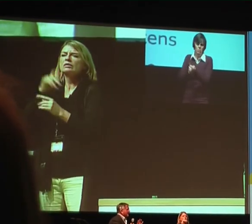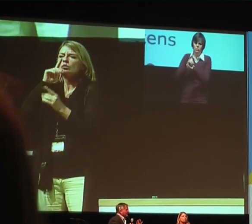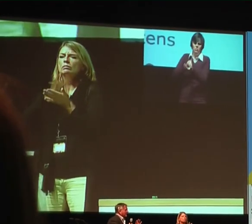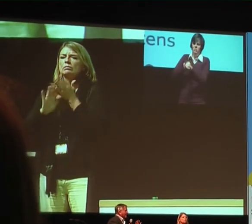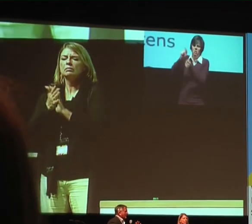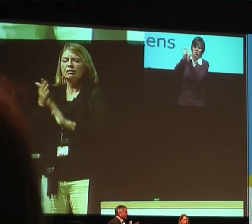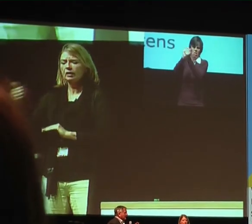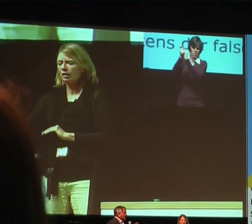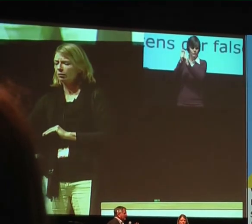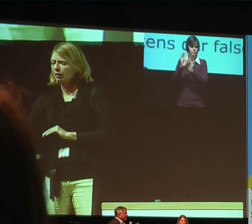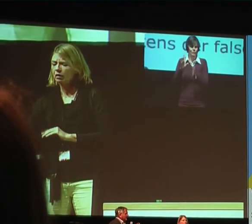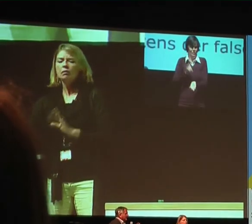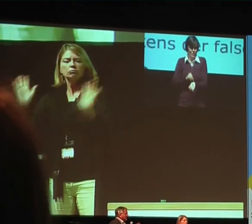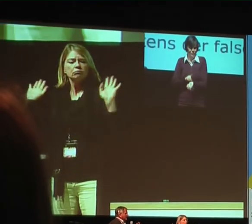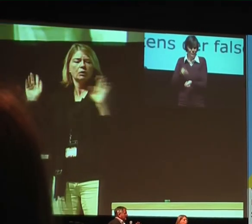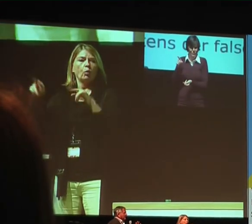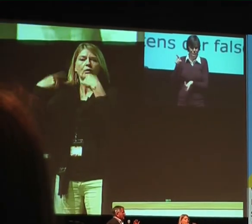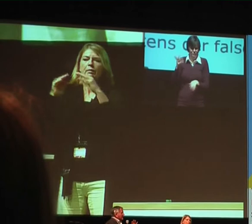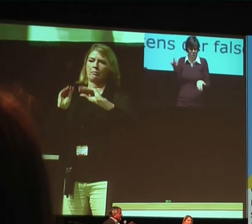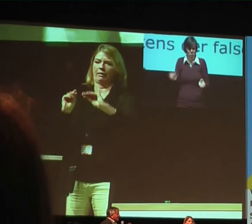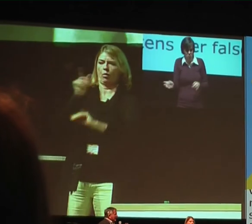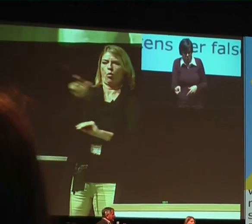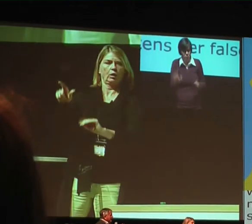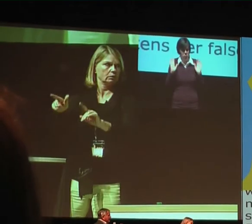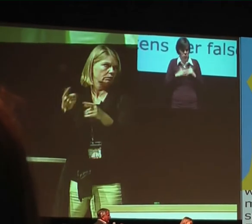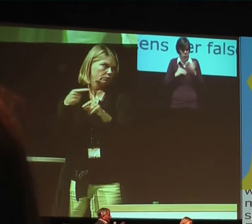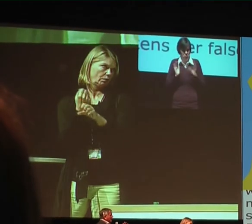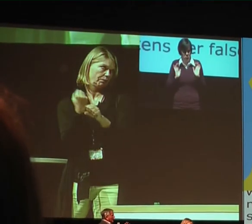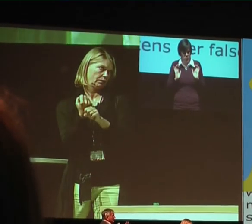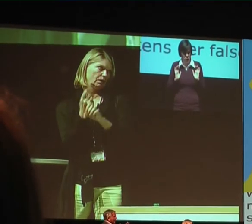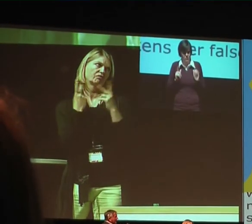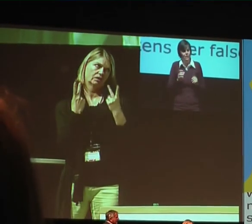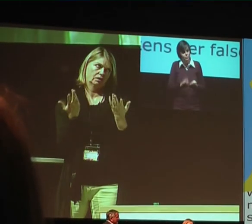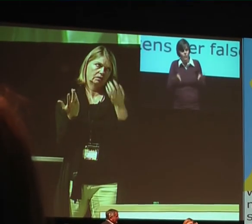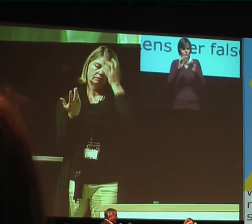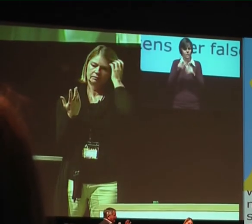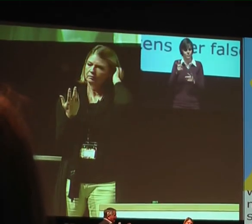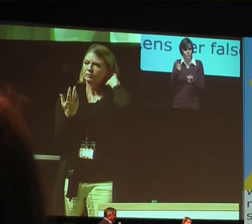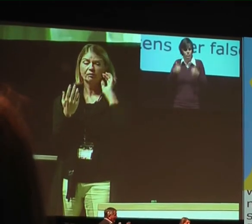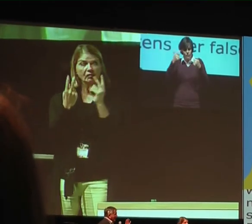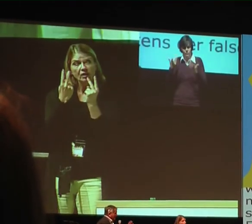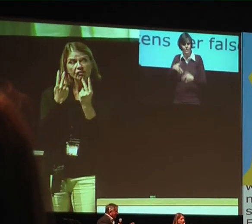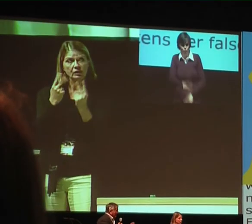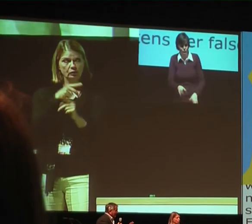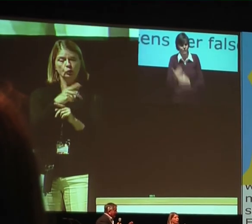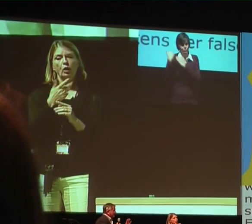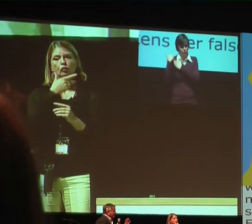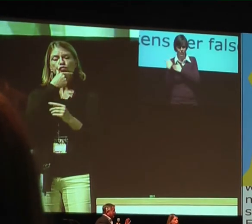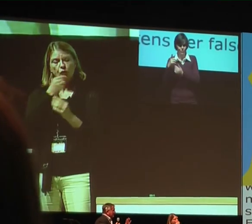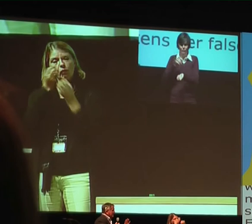Pädagogen dran. Das ist der wichtigere Teil. Und der wichtigere Teil, das haben Sie auch ganz schön klar gemacht, sind in den